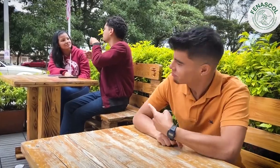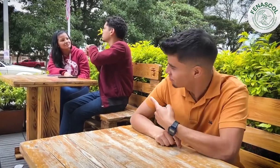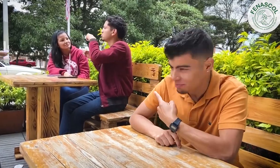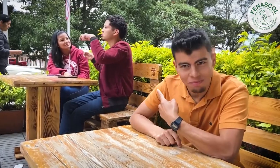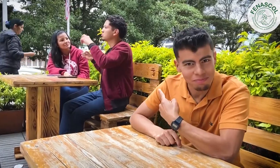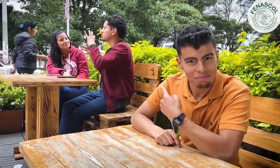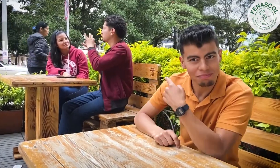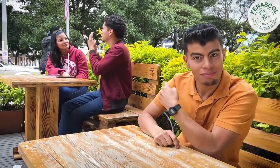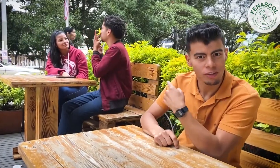a ellos?